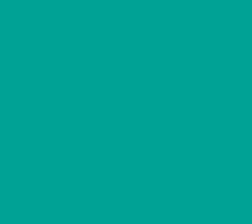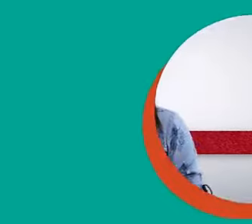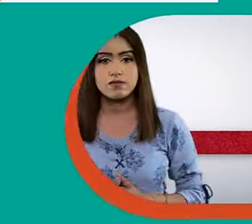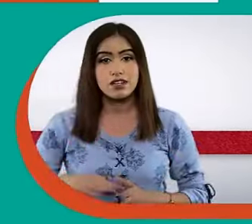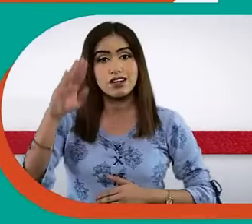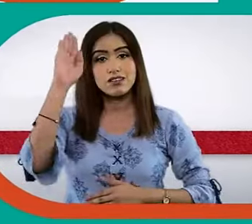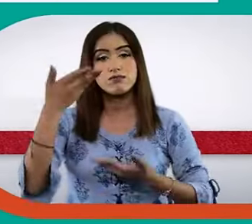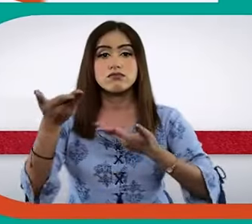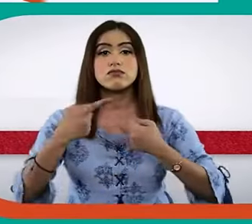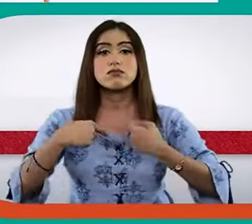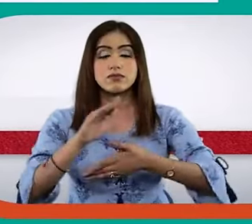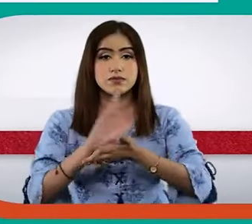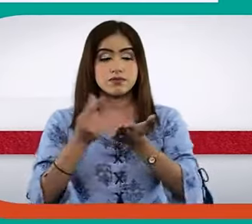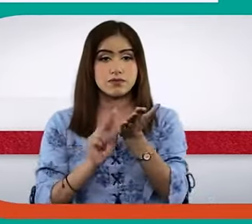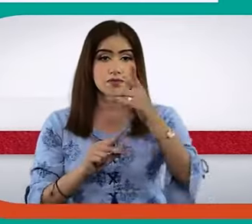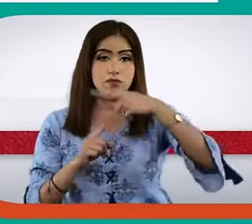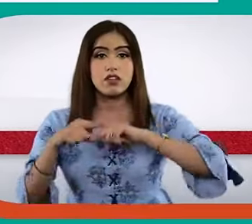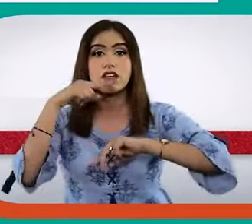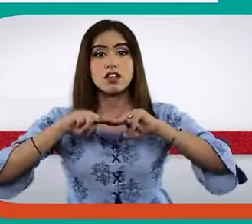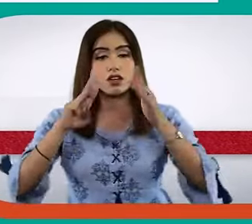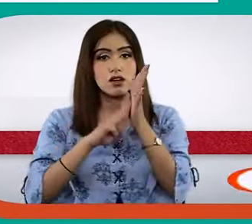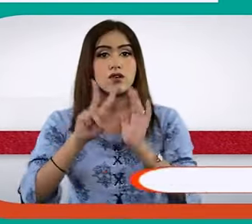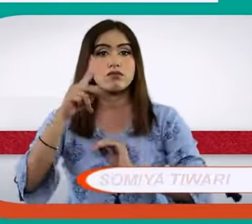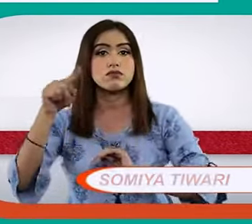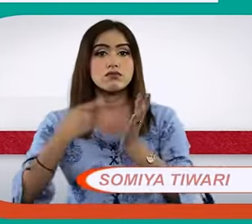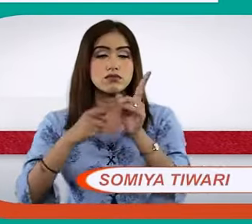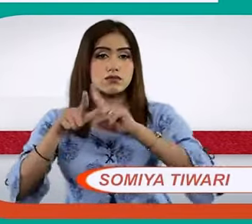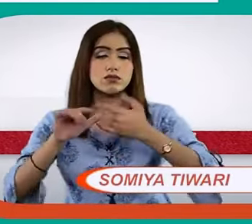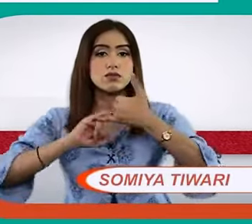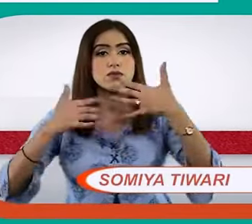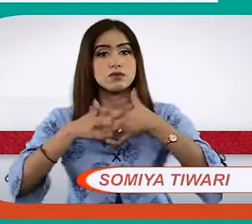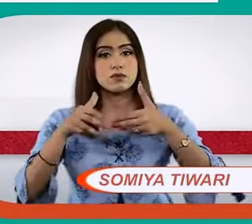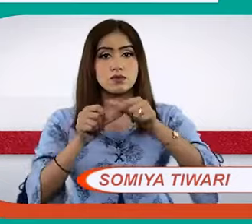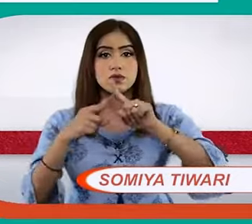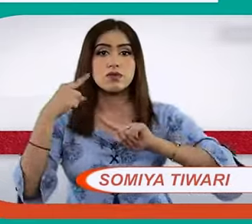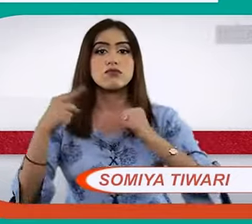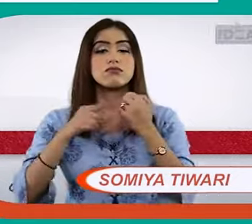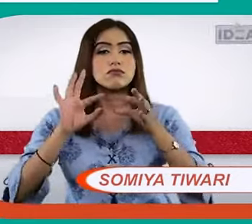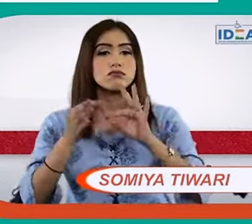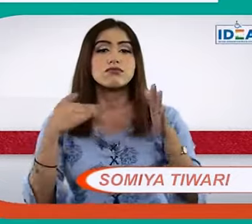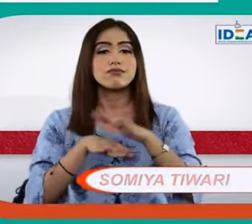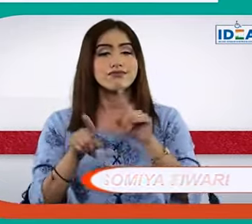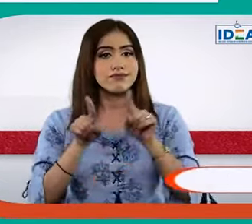हाई और वेल्किन टू देली हंटन ड्रेट फेंट वाइप चेक विद मी आरचे स्वाती, मेरे साथ मेरी को होस सौम्या आइडिया सक्षन से